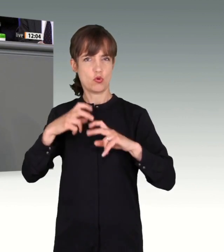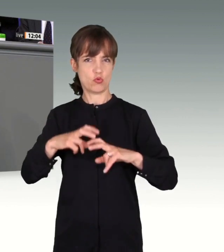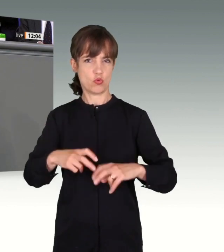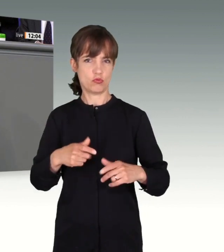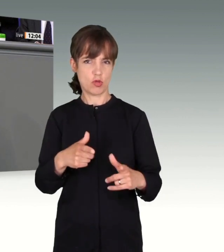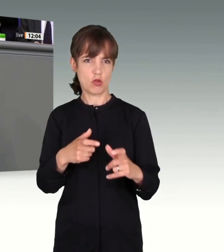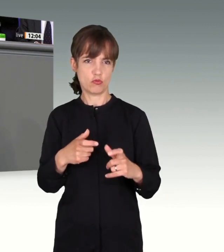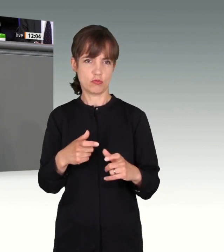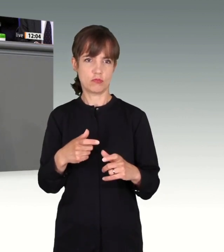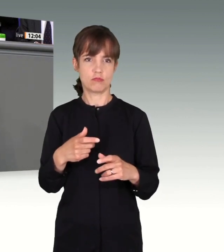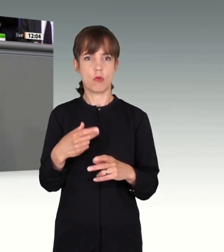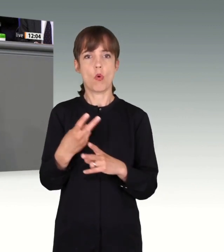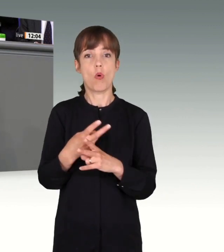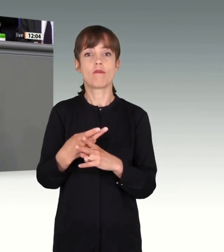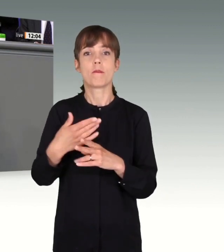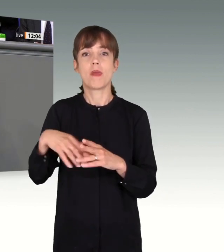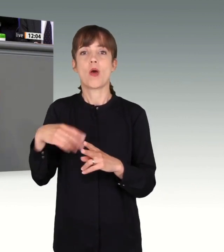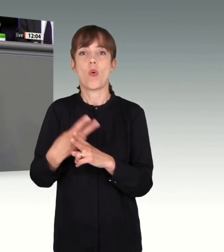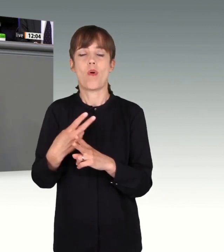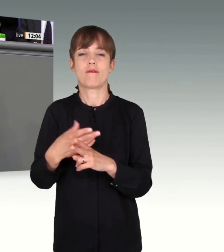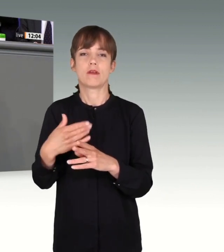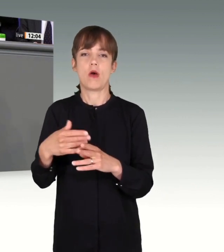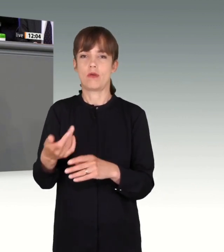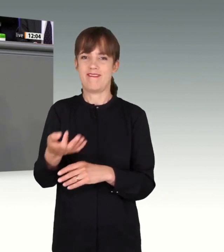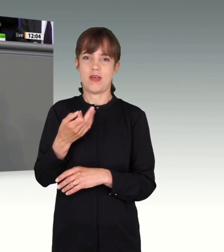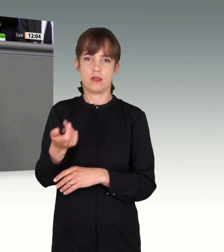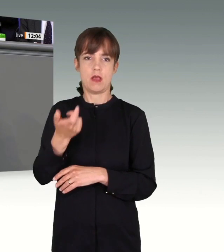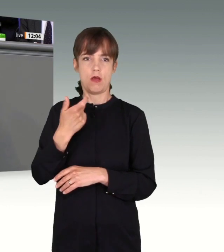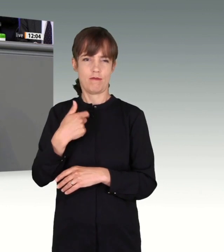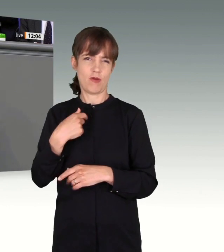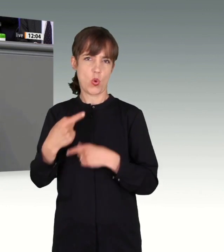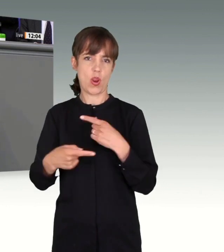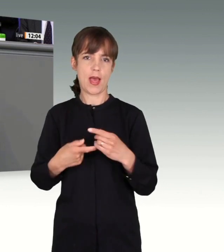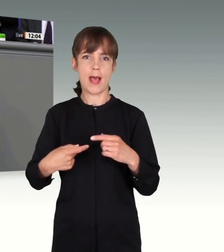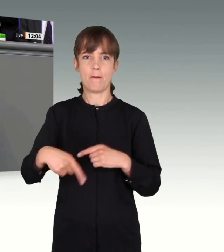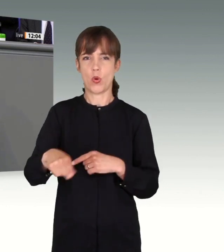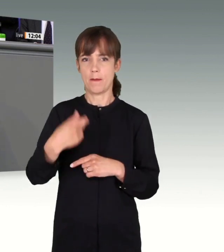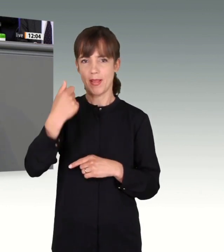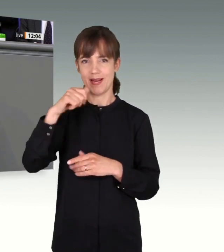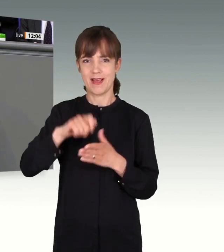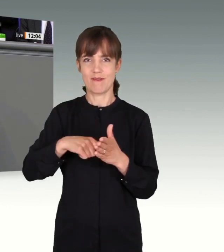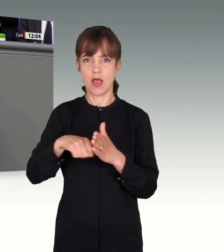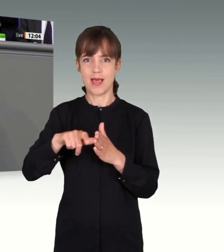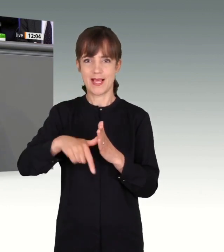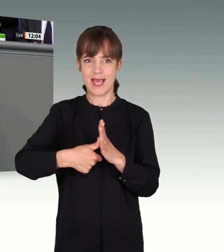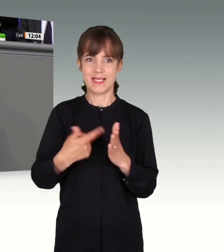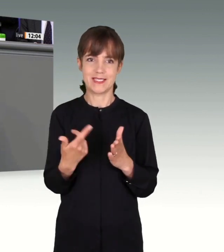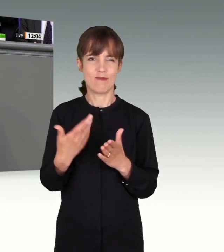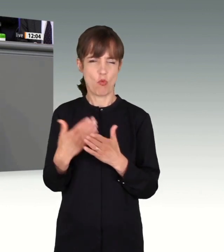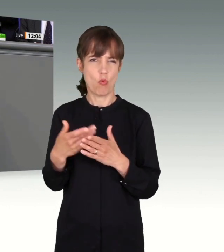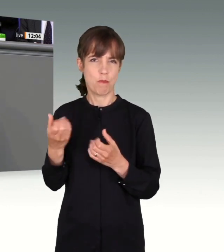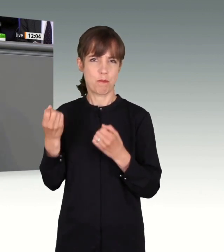alles überhaupt noch aufarbeiten. Oftmals wurde auch gesagt, dass wir das Leid ohnehin nicht ungeschehen machen können.